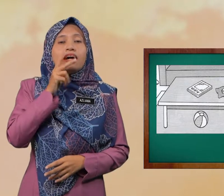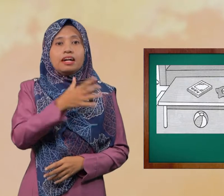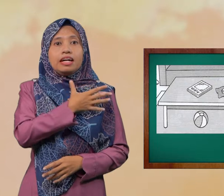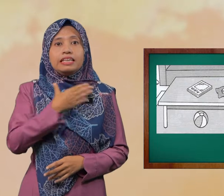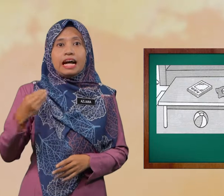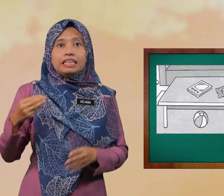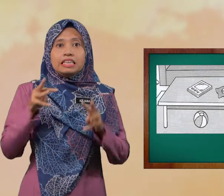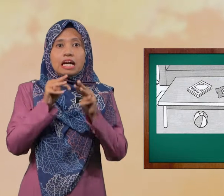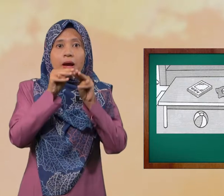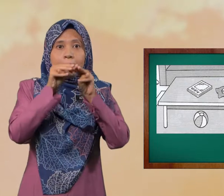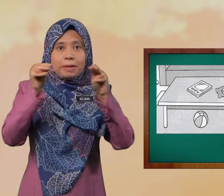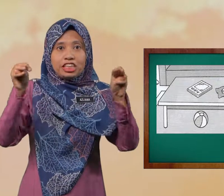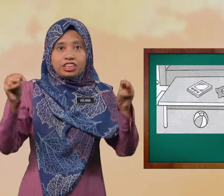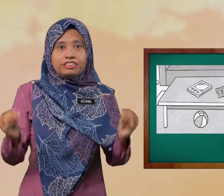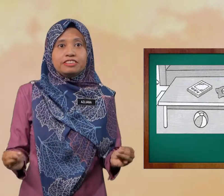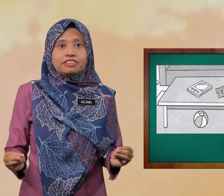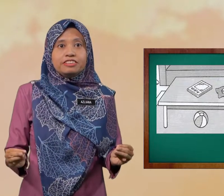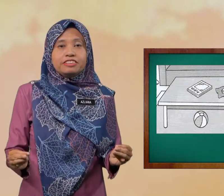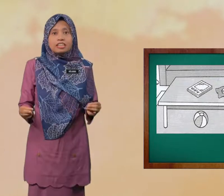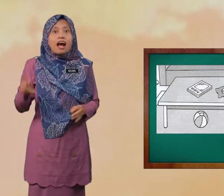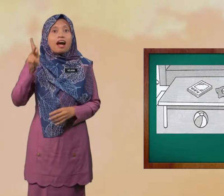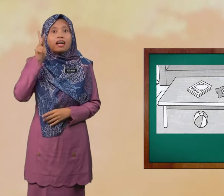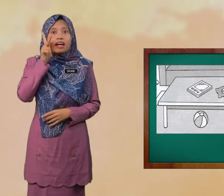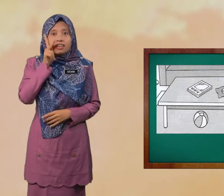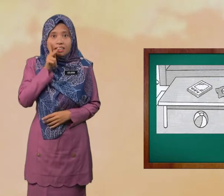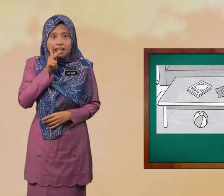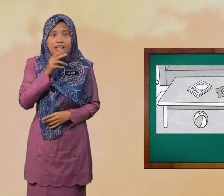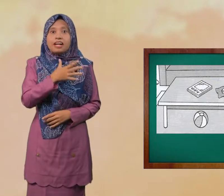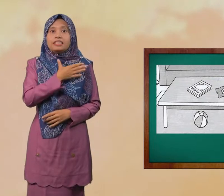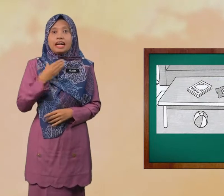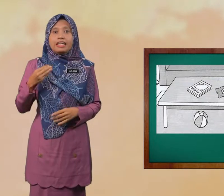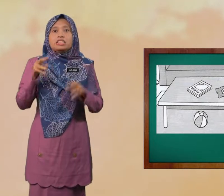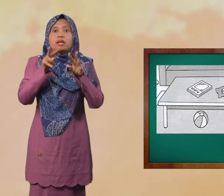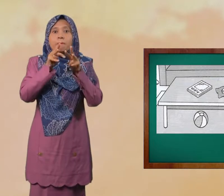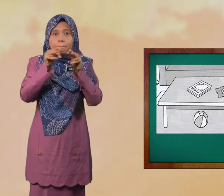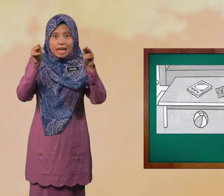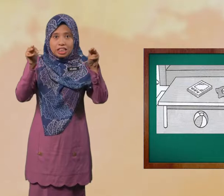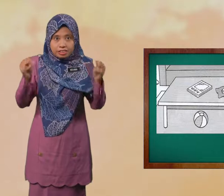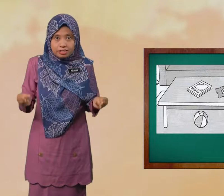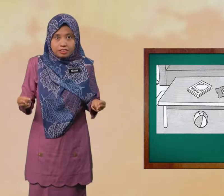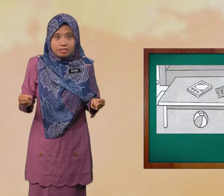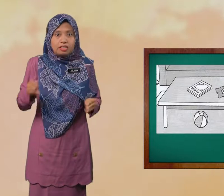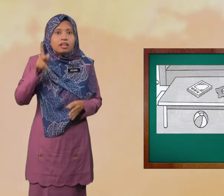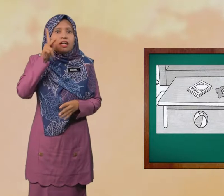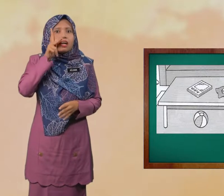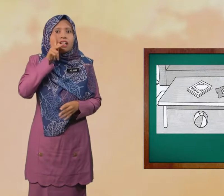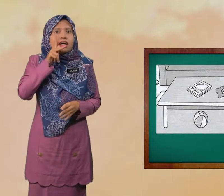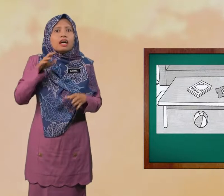Dan Meja Kakak Dan Meja Kakak